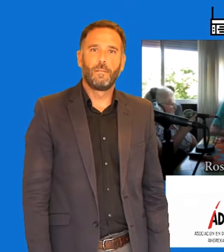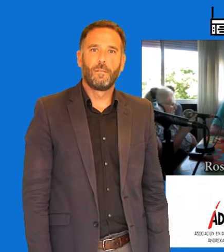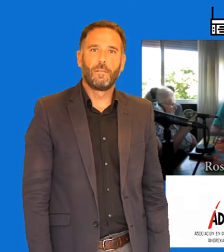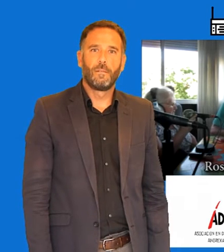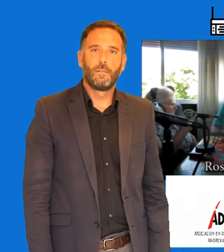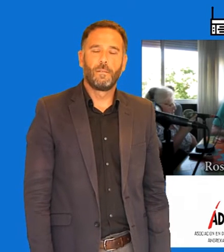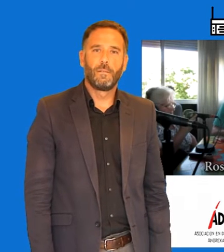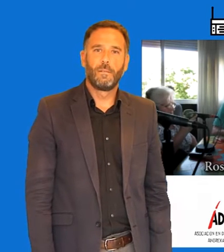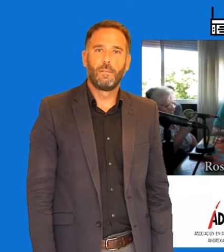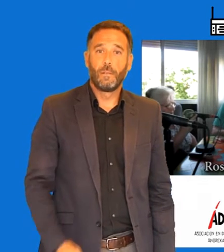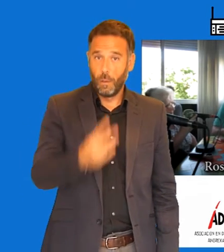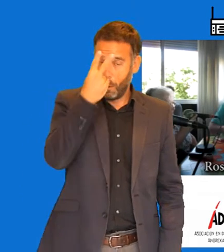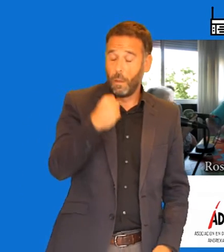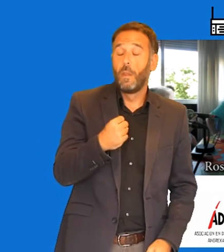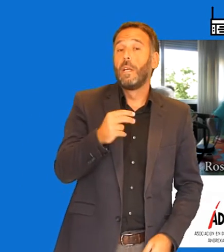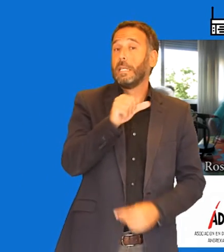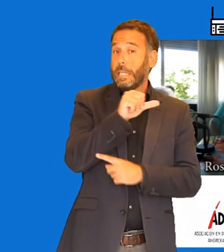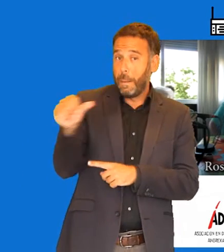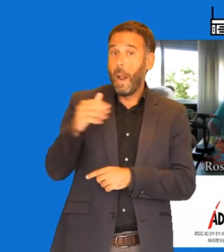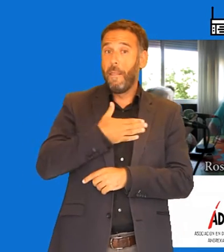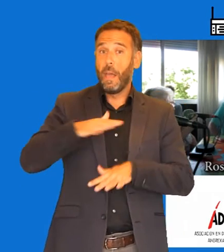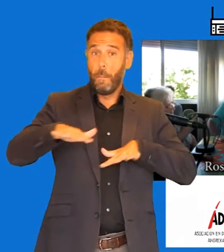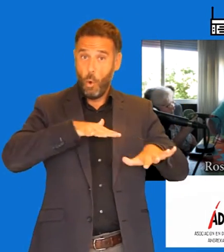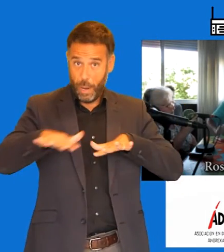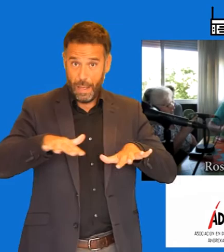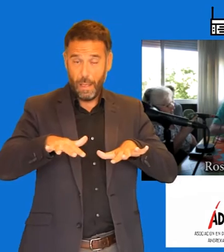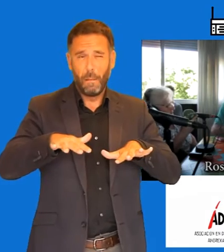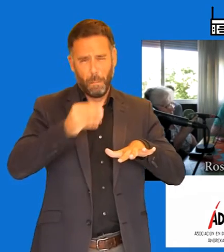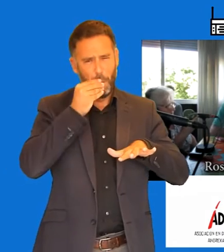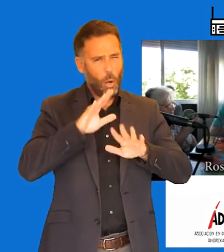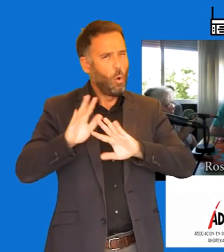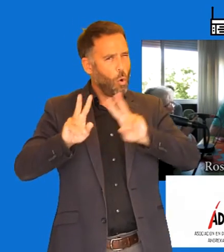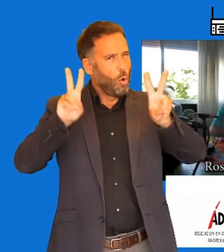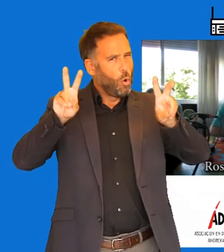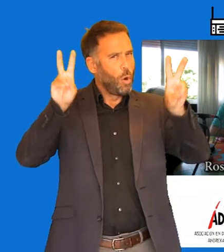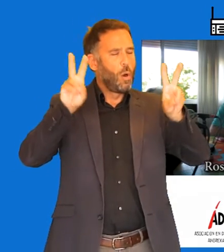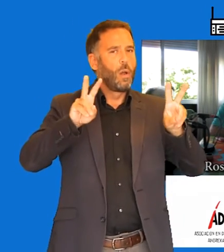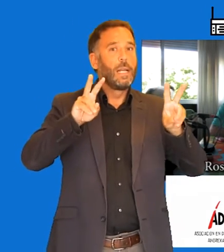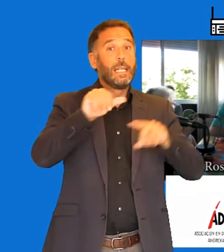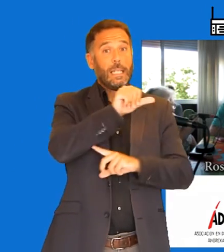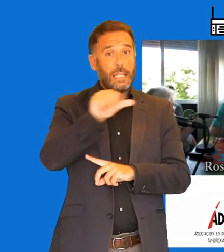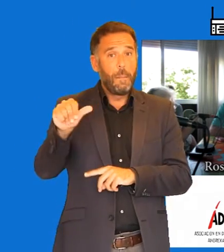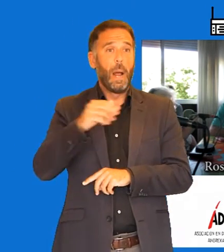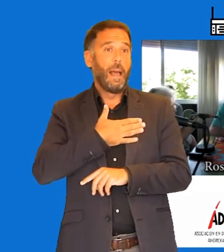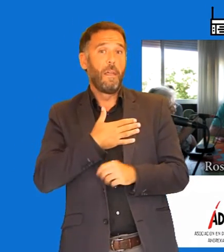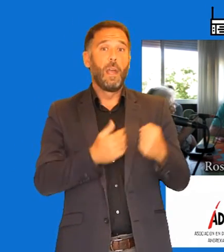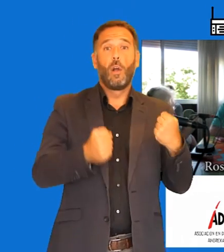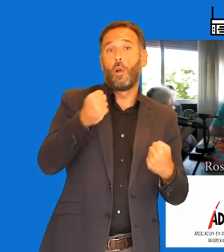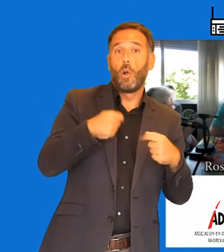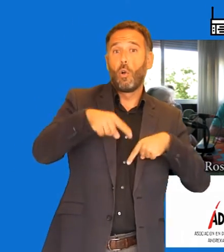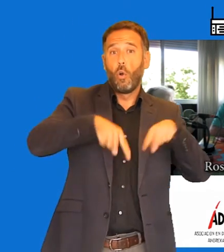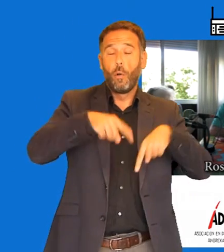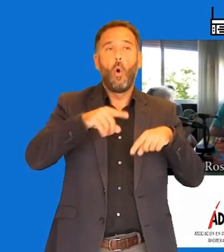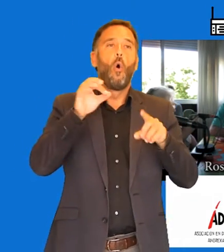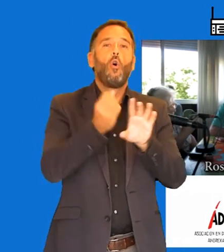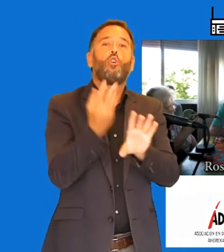Más que Semana de la Movilidad, tendría que llamarse. Semana del vehículo eficiente o de contaminemos menos.